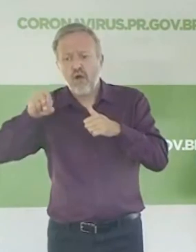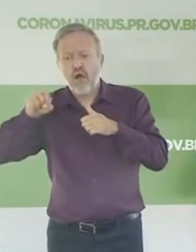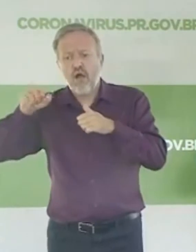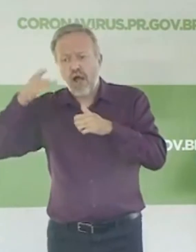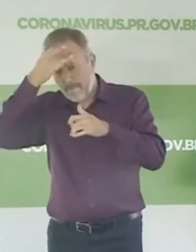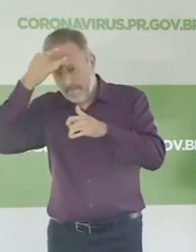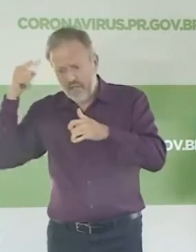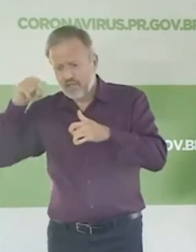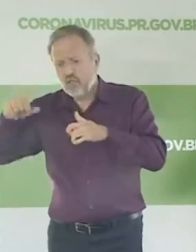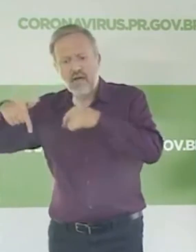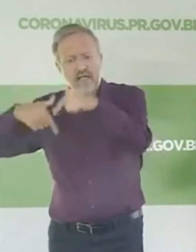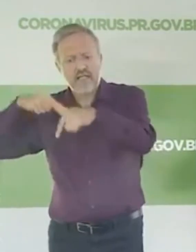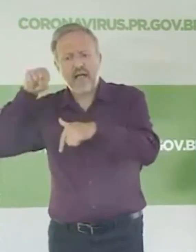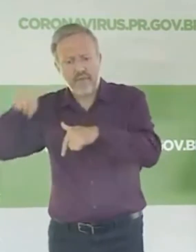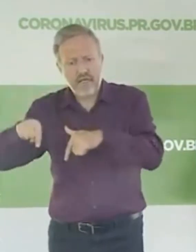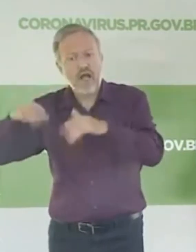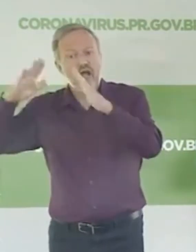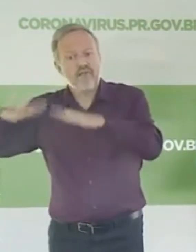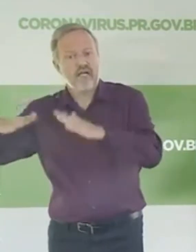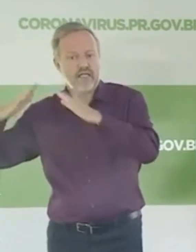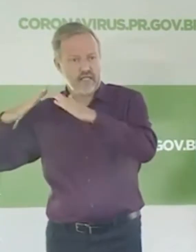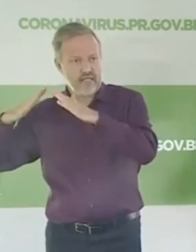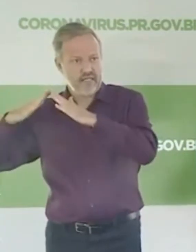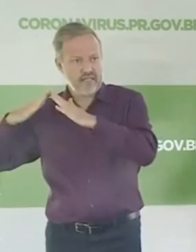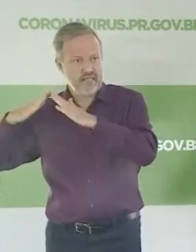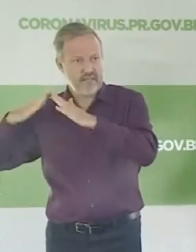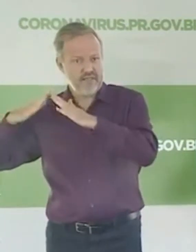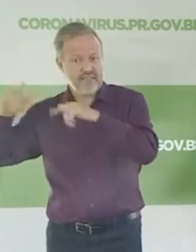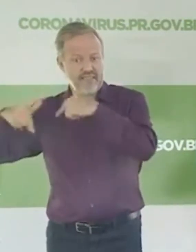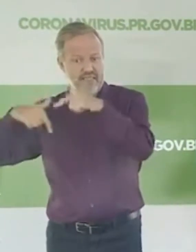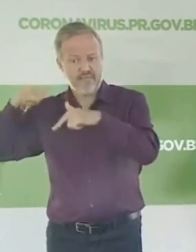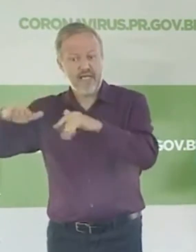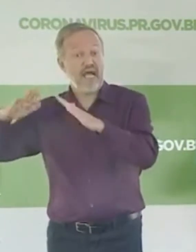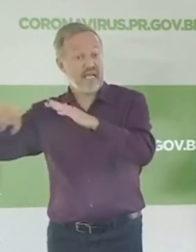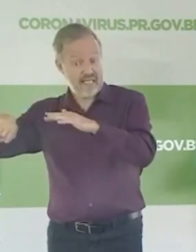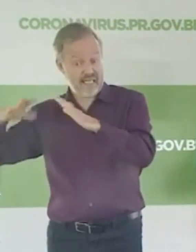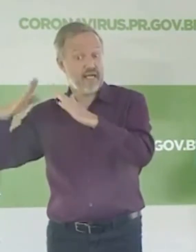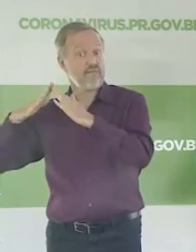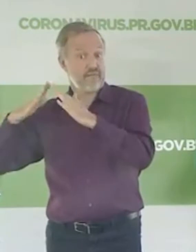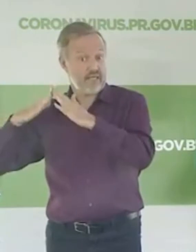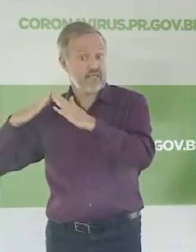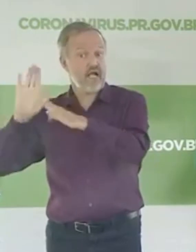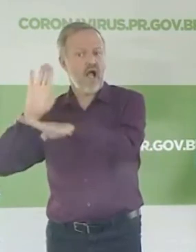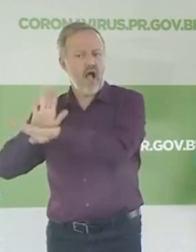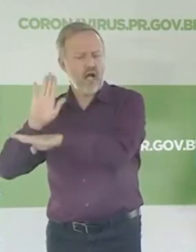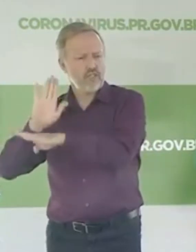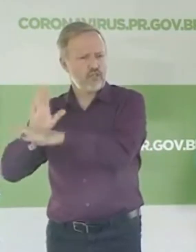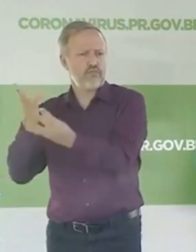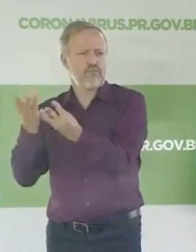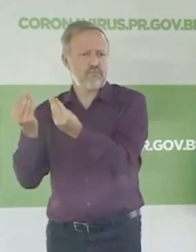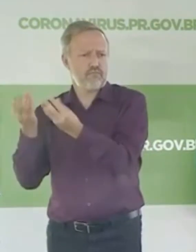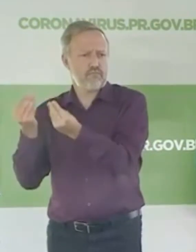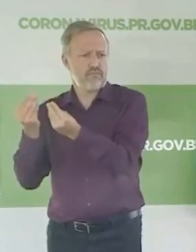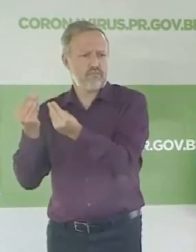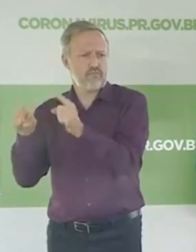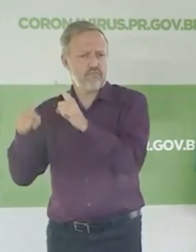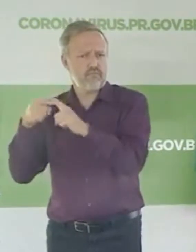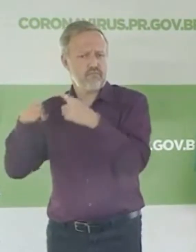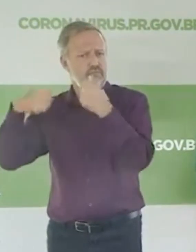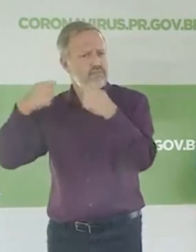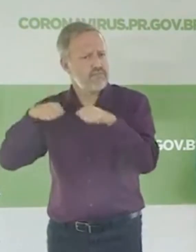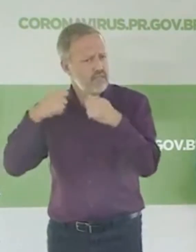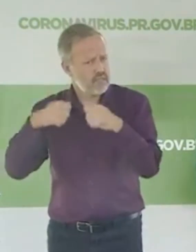colaborador possa ficar em casa e trabalhar de casa, isso ajuda bastante. Nós temos que diminuir e reduzir ao máximo o número